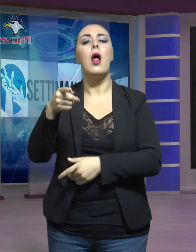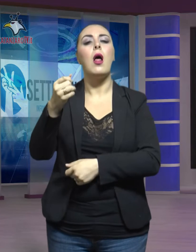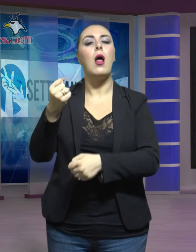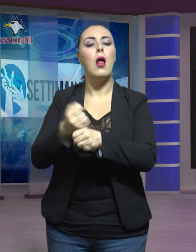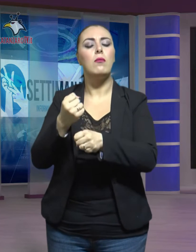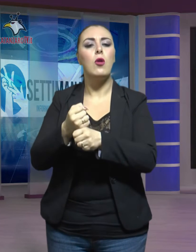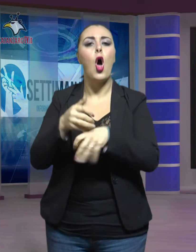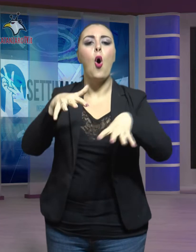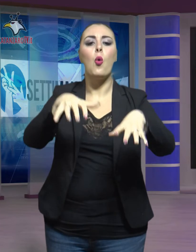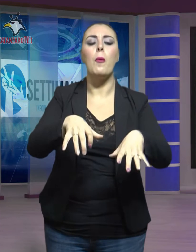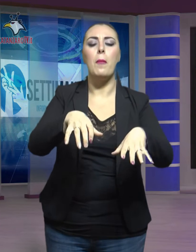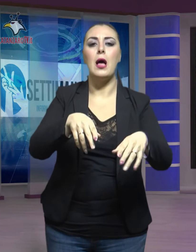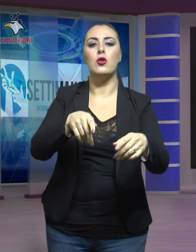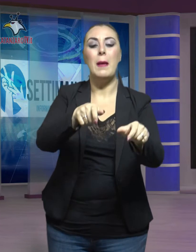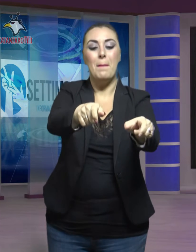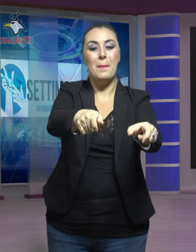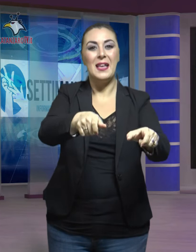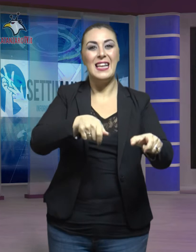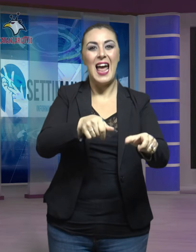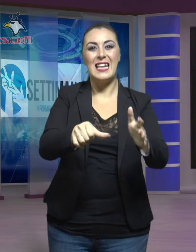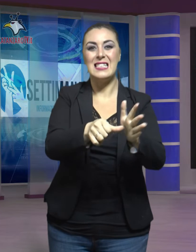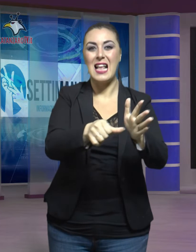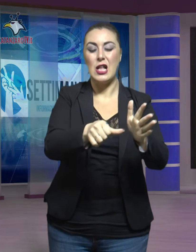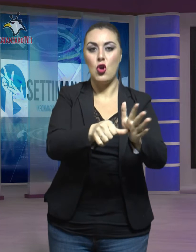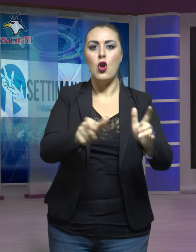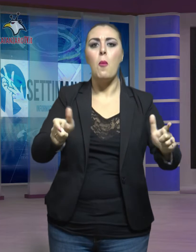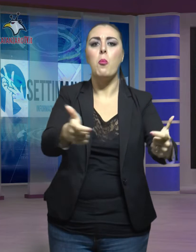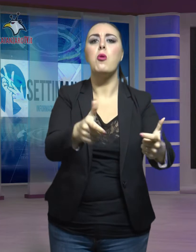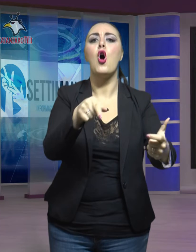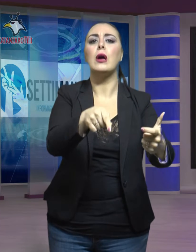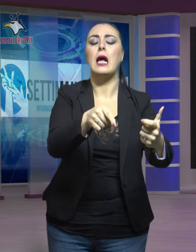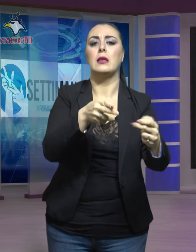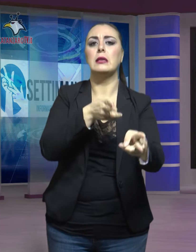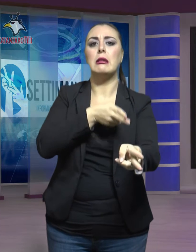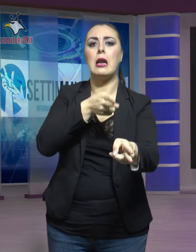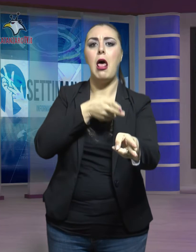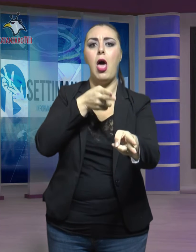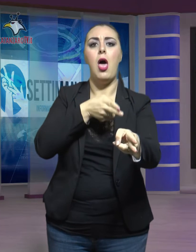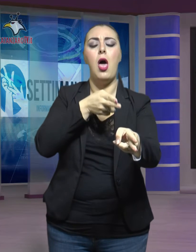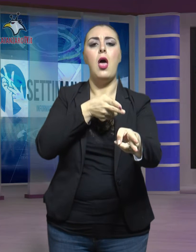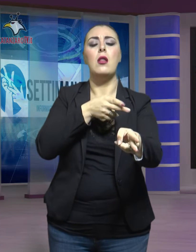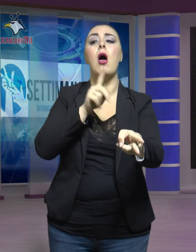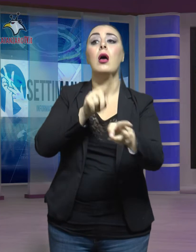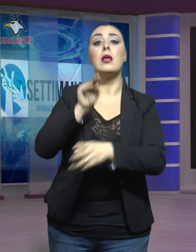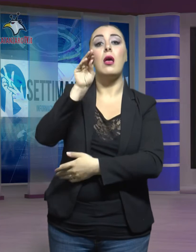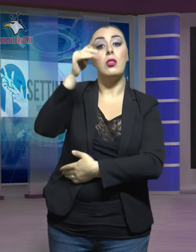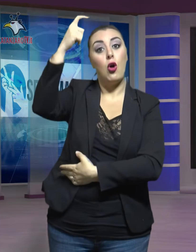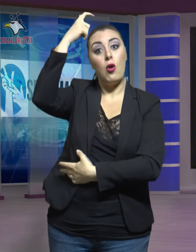i binari della stazione, bloccando la circolazione dei treni e chiedendo al governo di